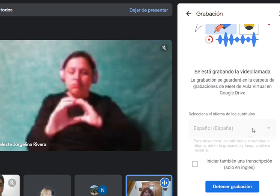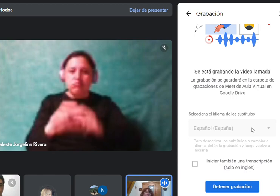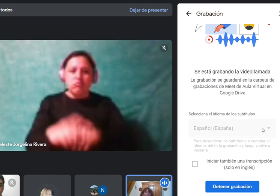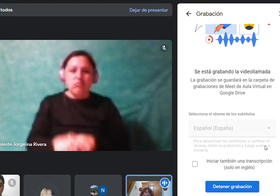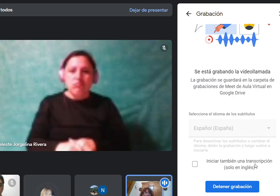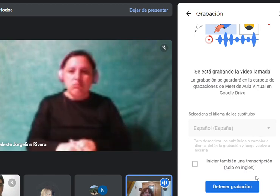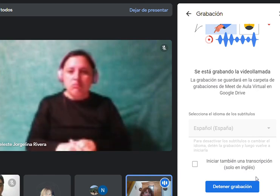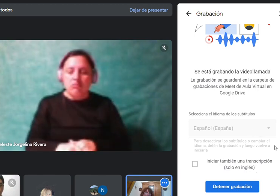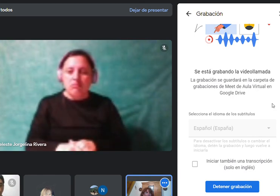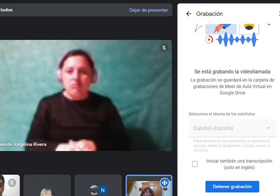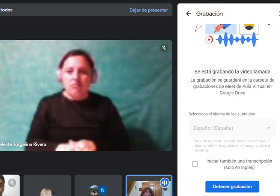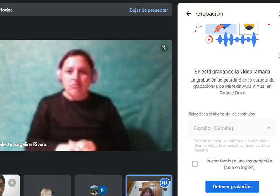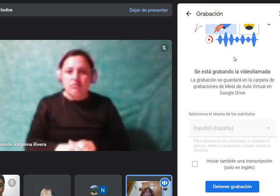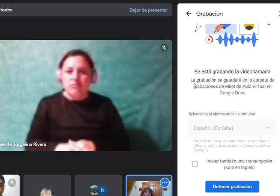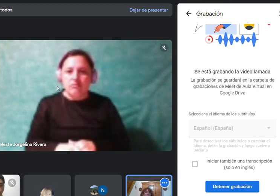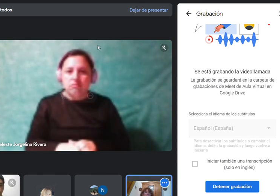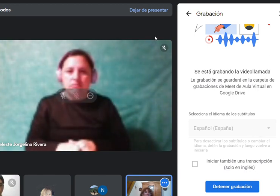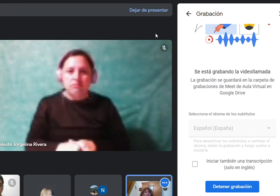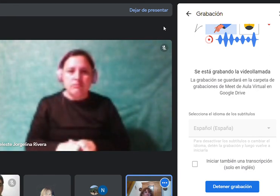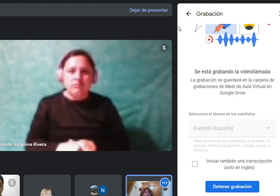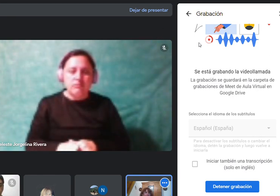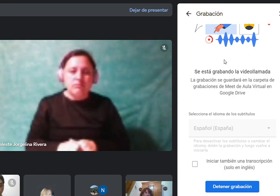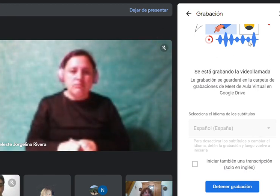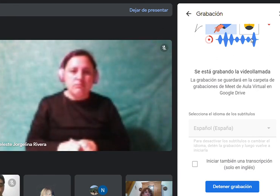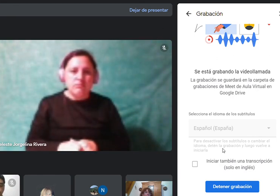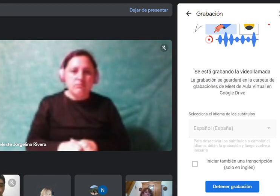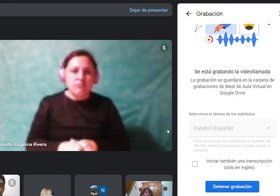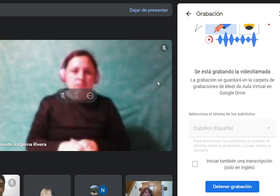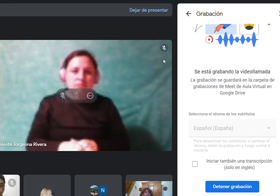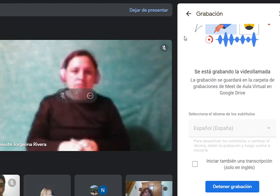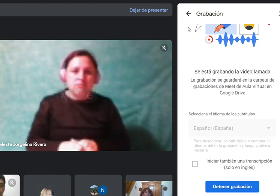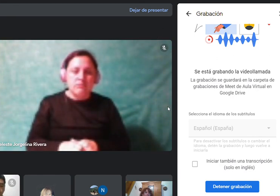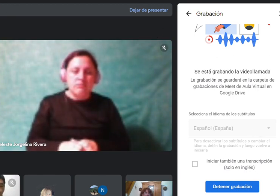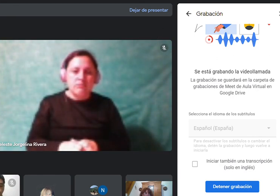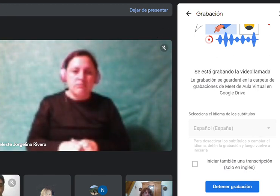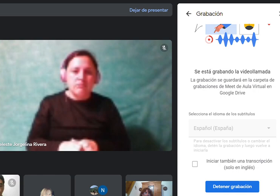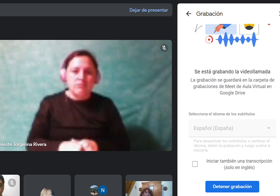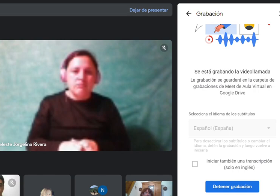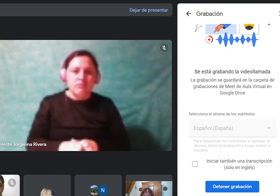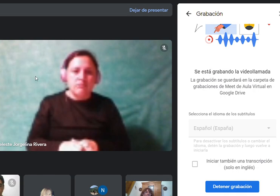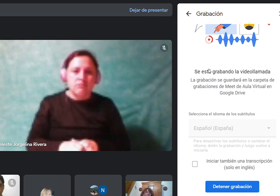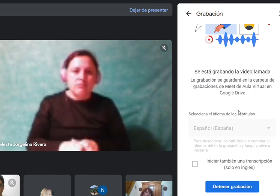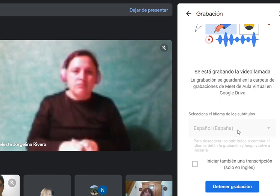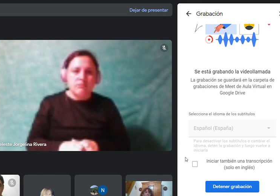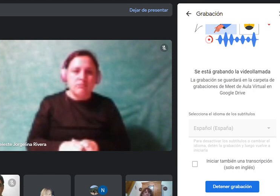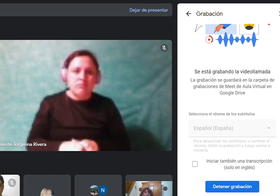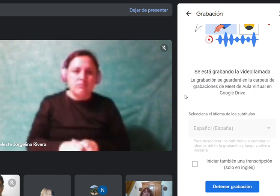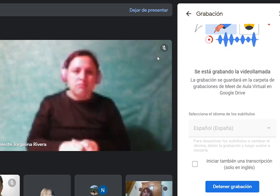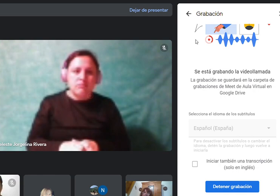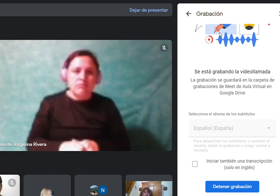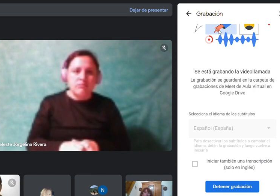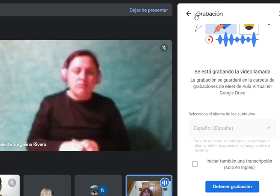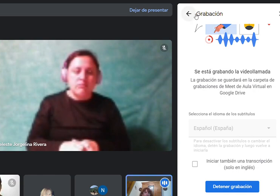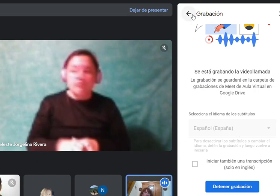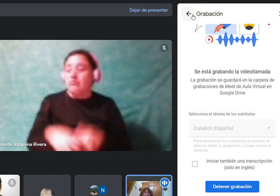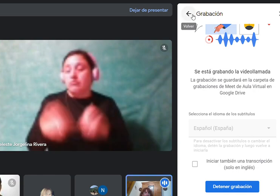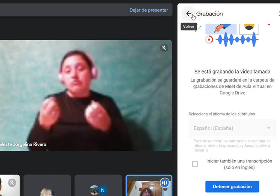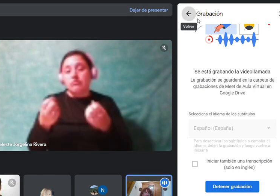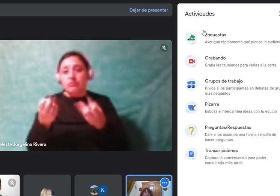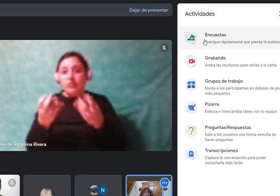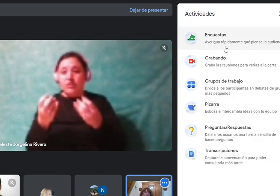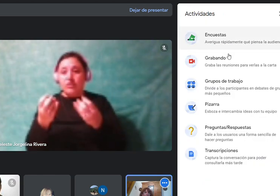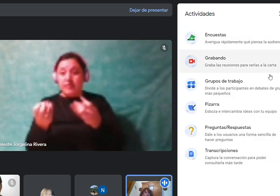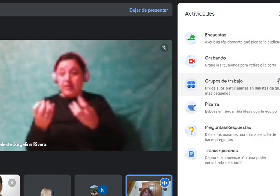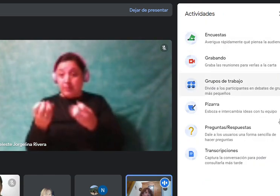herramientas TIC. Bien. Herramientas para la comunicación. ¿Está bien así, profesora? Sí, así está bien. Perfecto.